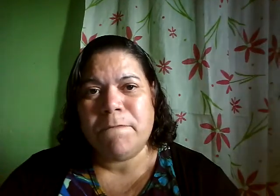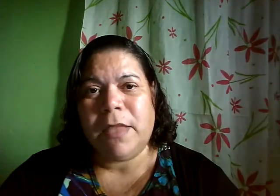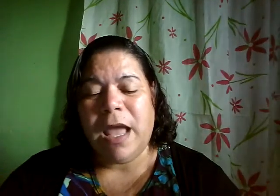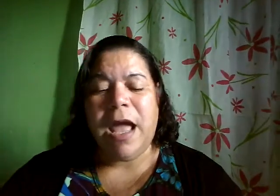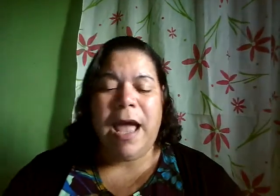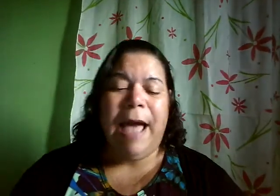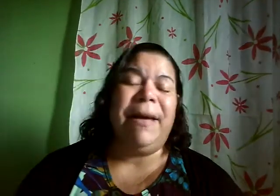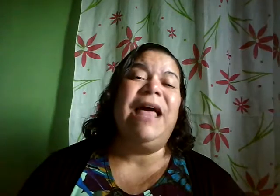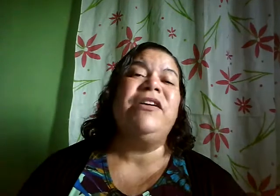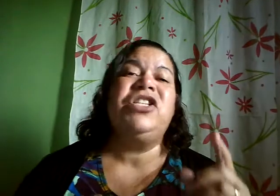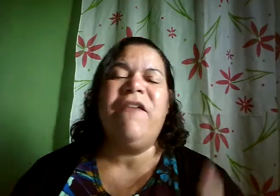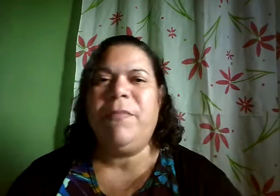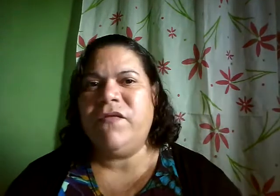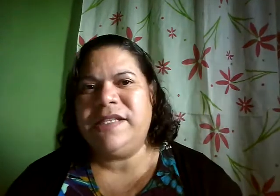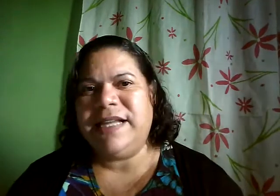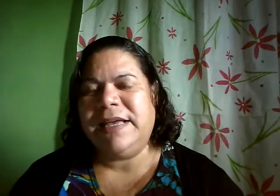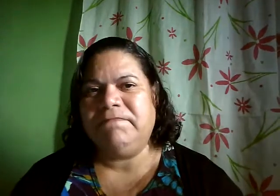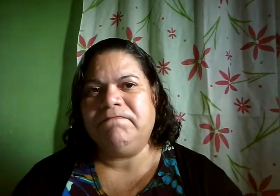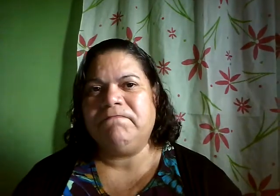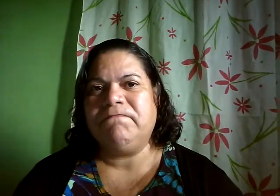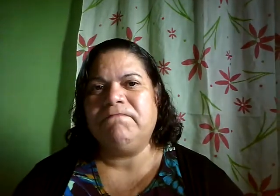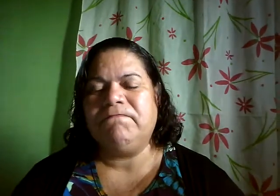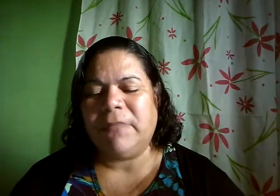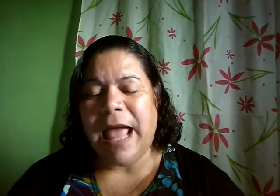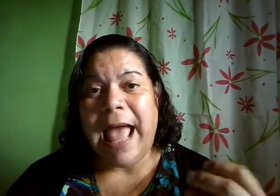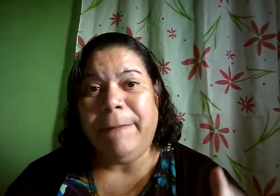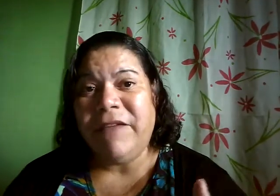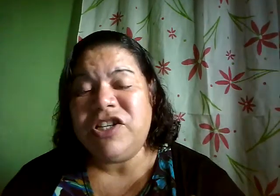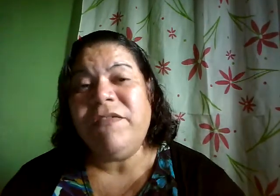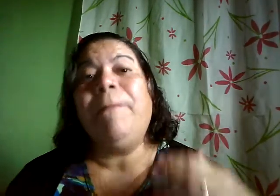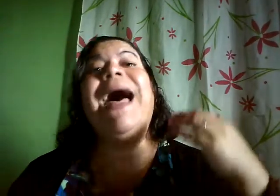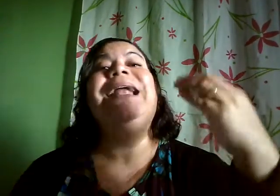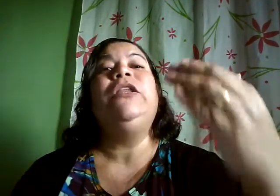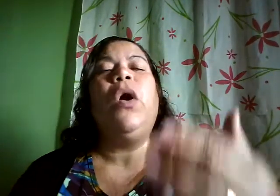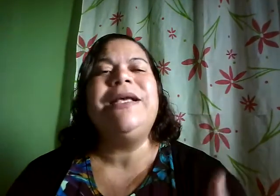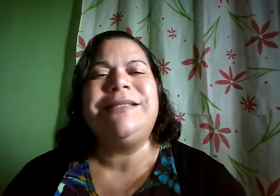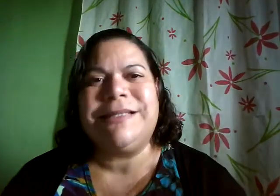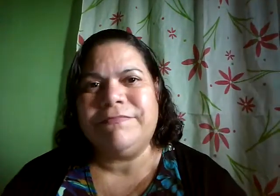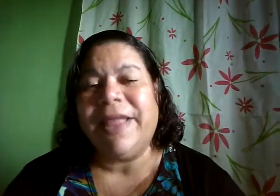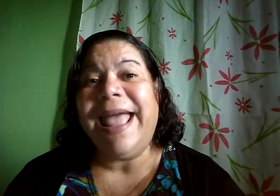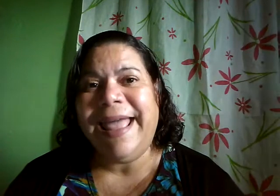a palavra chave para você a palavra chave para nós é